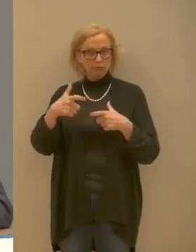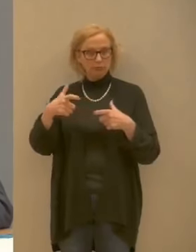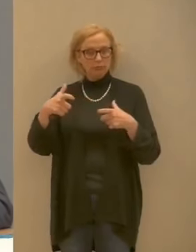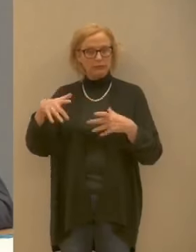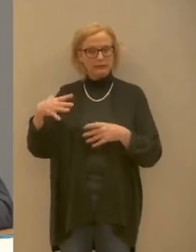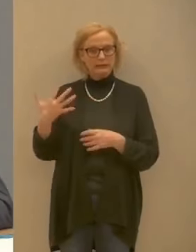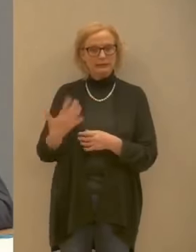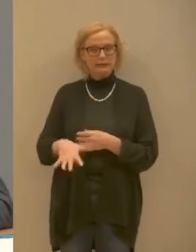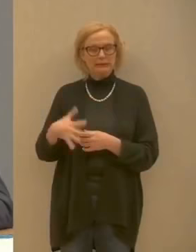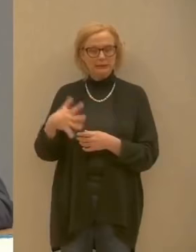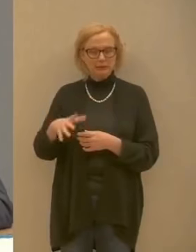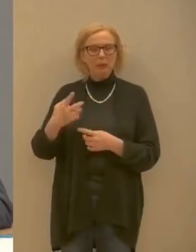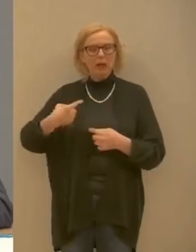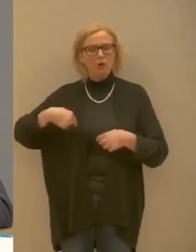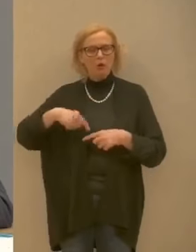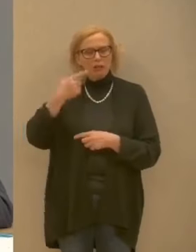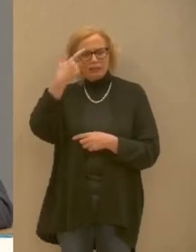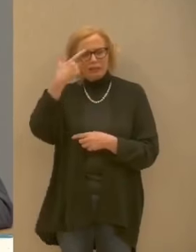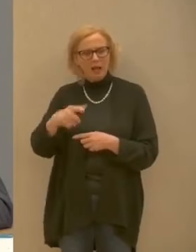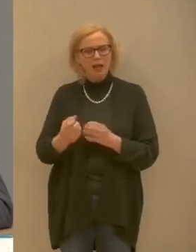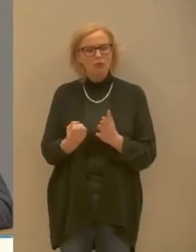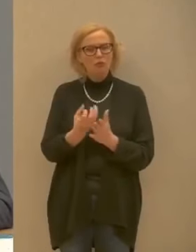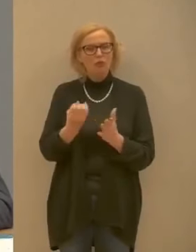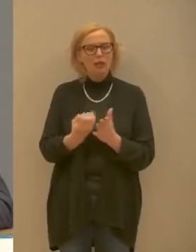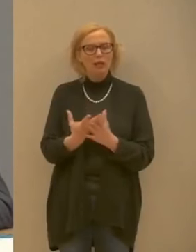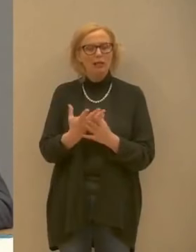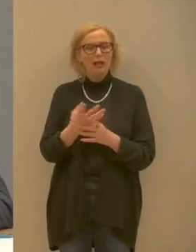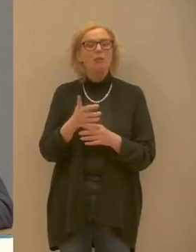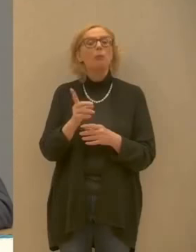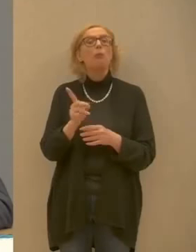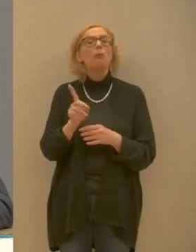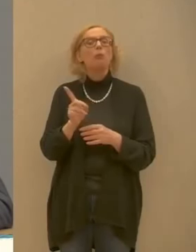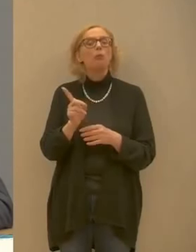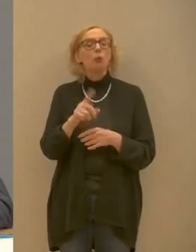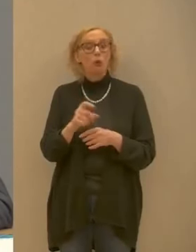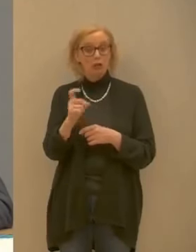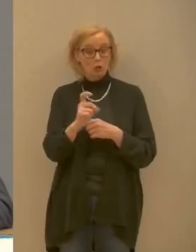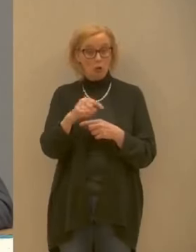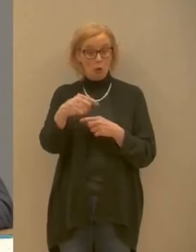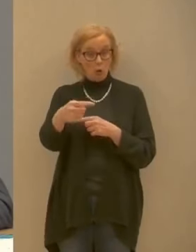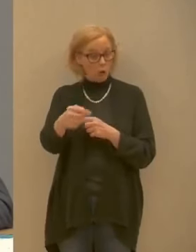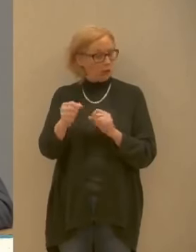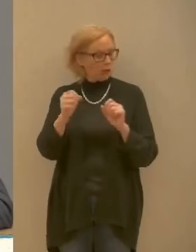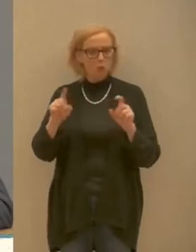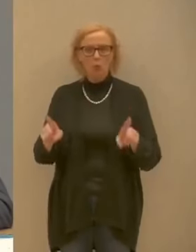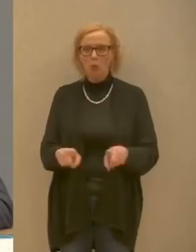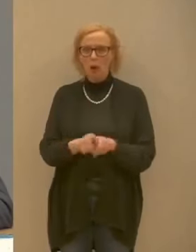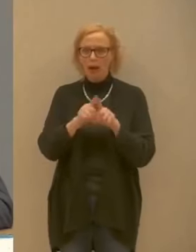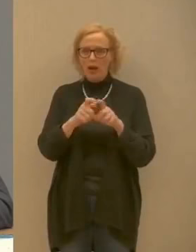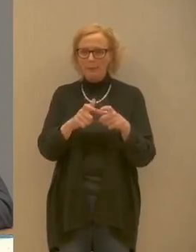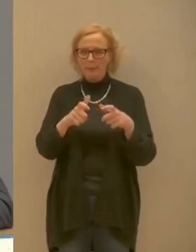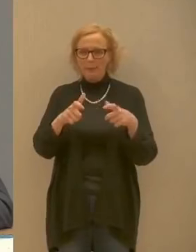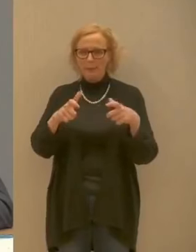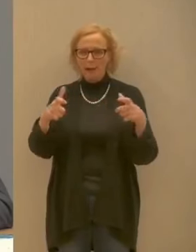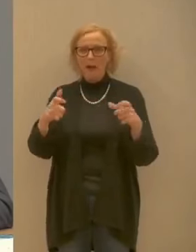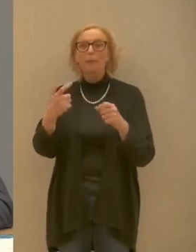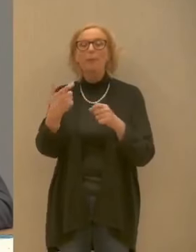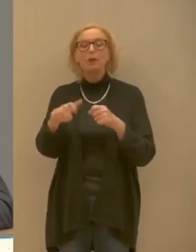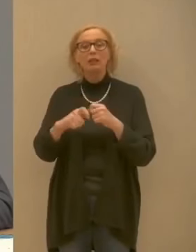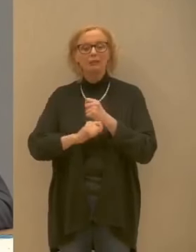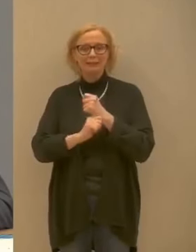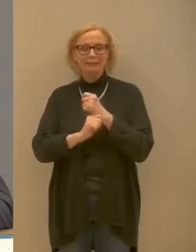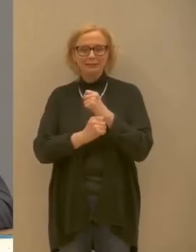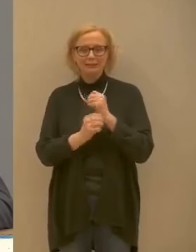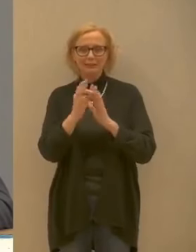è una crescita che ci aspettavamo, è una crescita che ci attendiamo anche nei prossimi giorni perché le misure restrittive, come